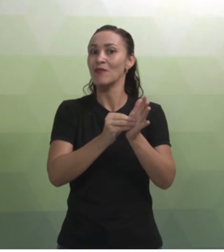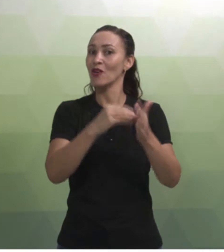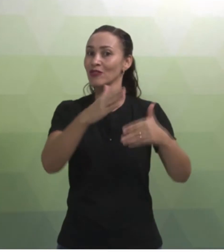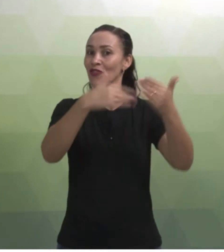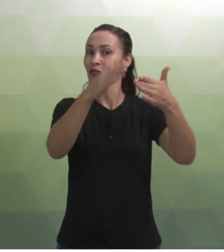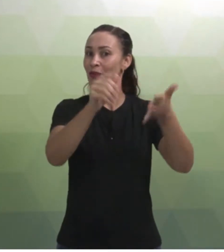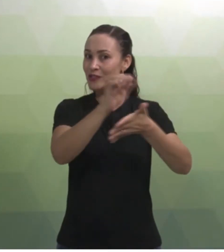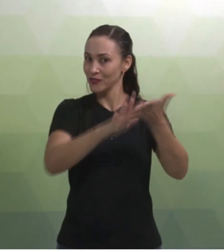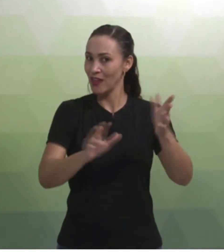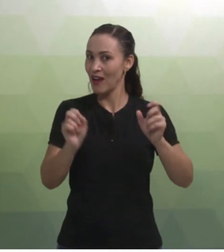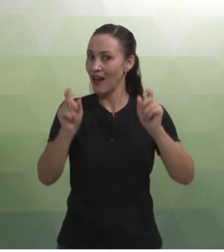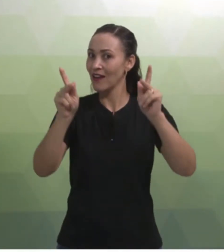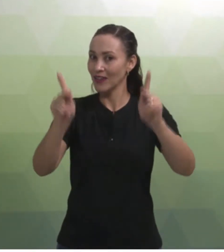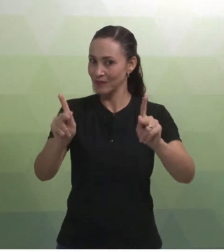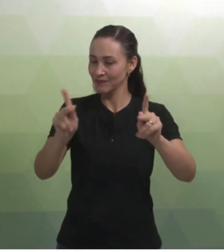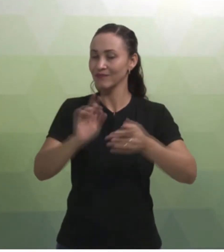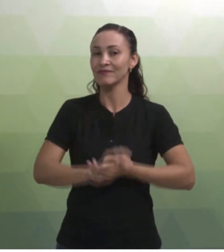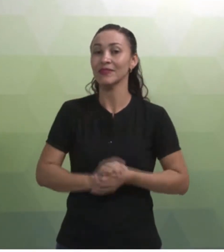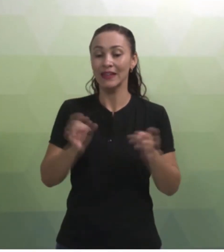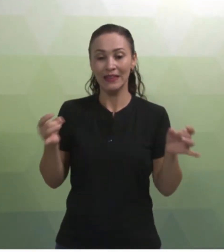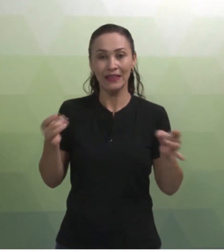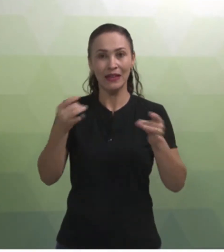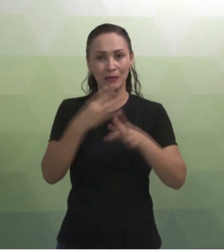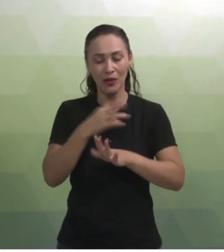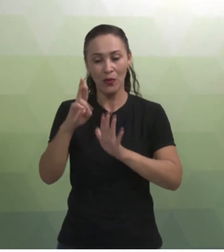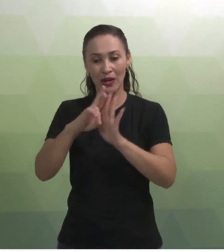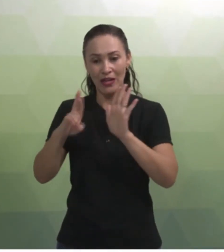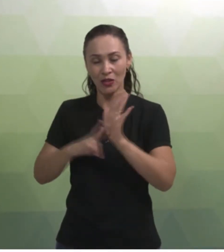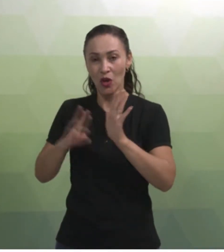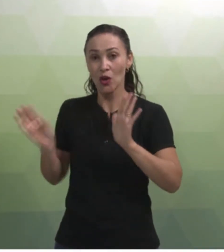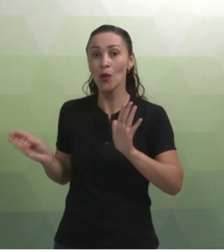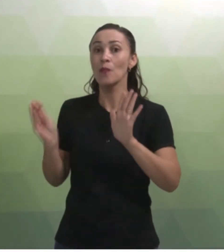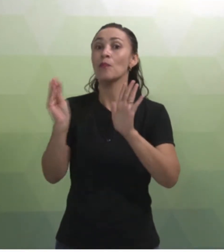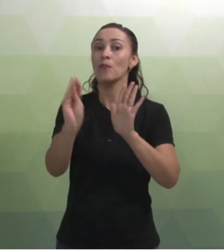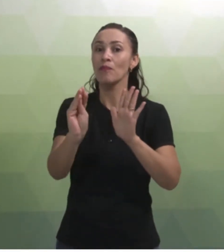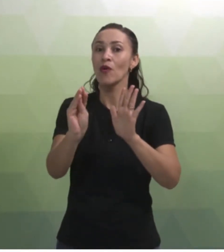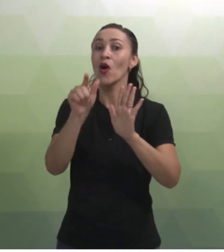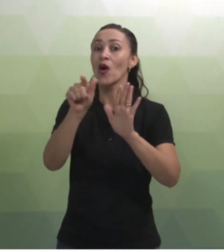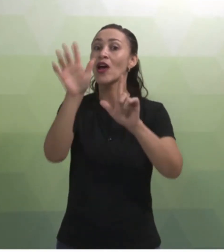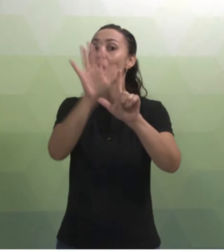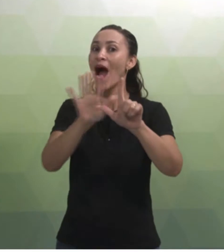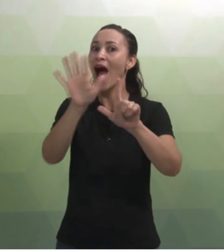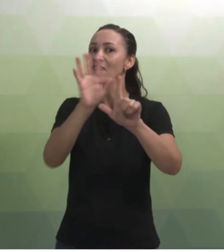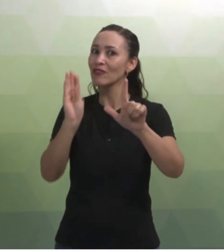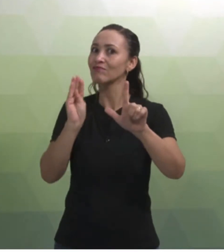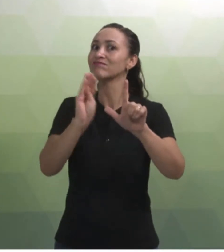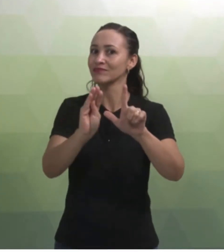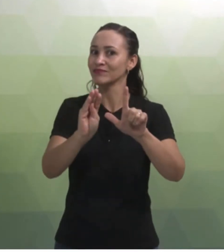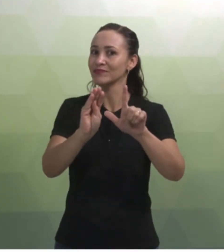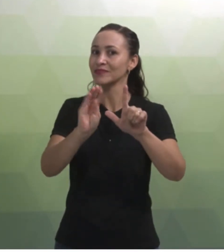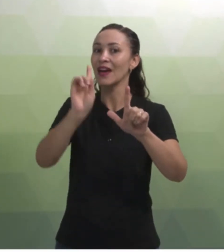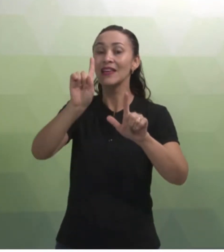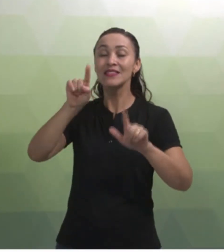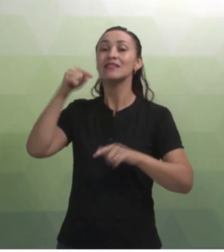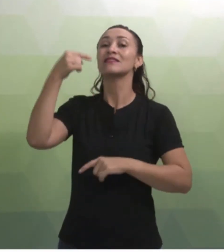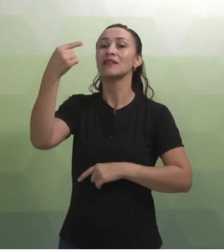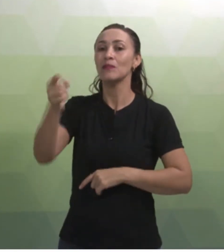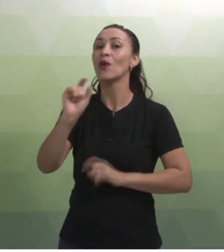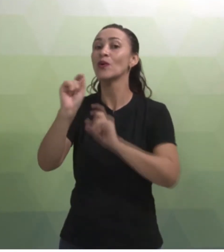nossas atividades. Ok? Terminando o relatório, postando no AVA, Aí nós temos um outro passo, que é a apresentação